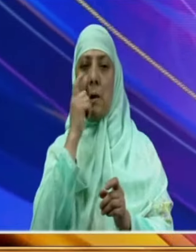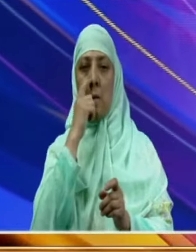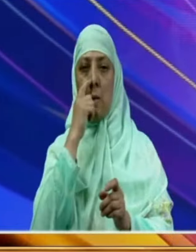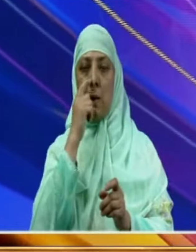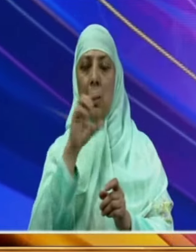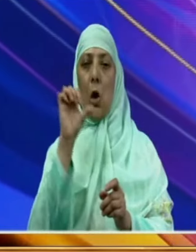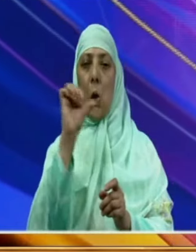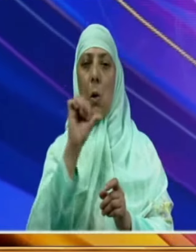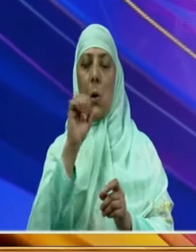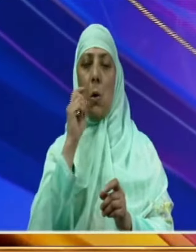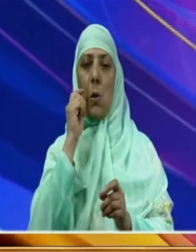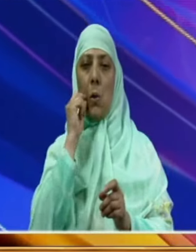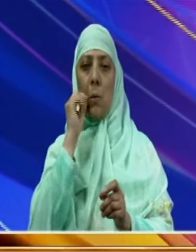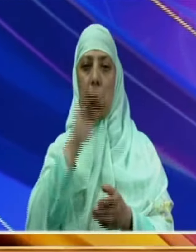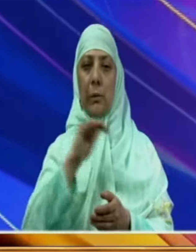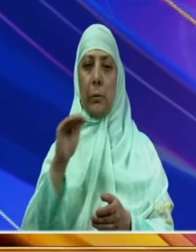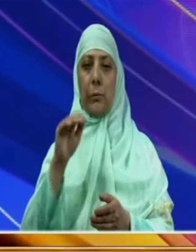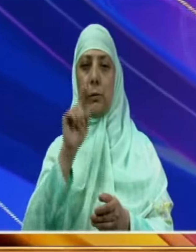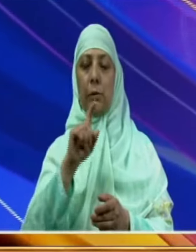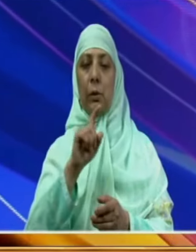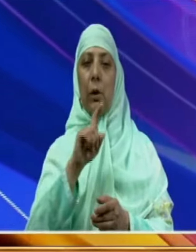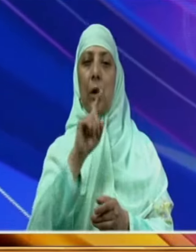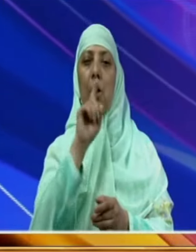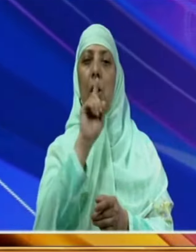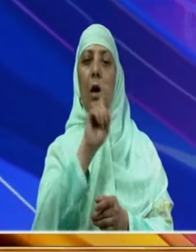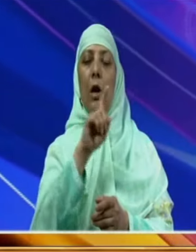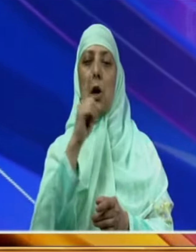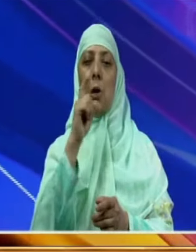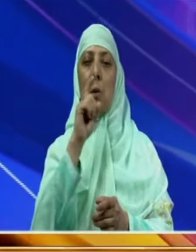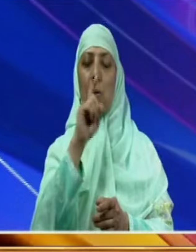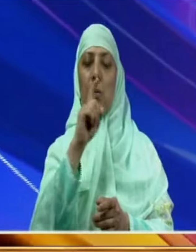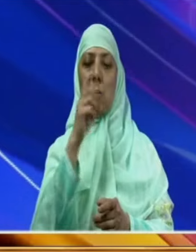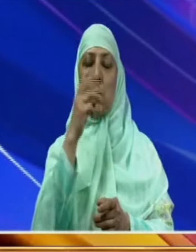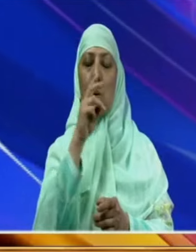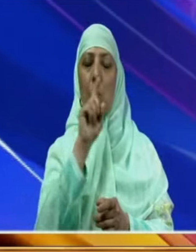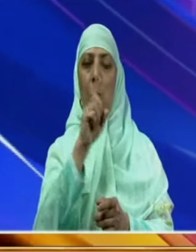بچے اور اکسو چانتیس شدہ لنش شامل ہیں